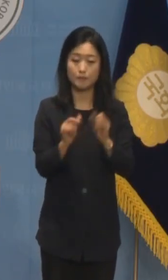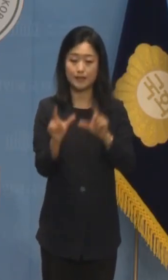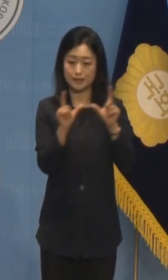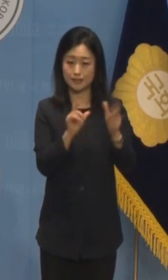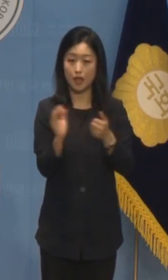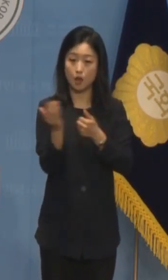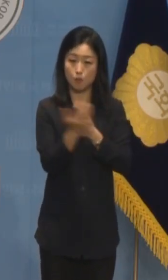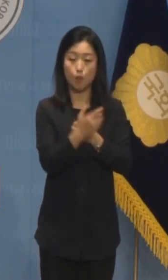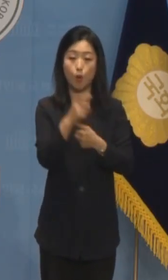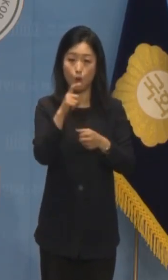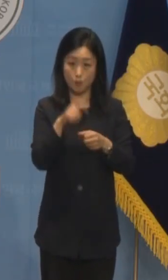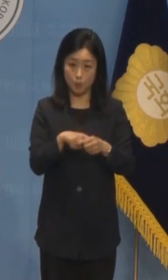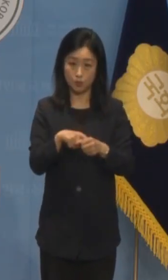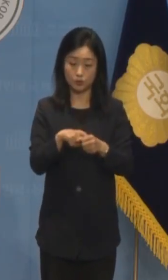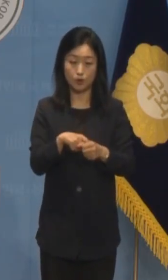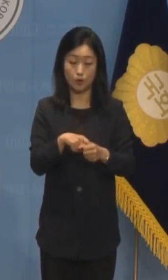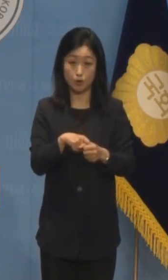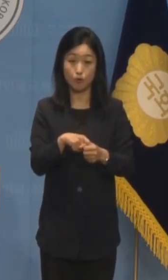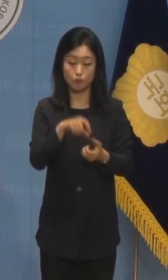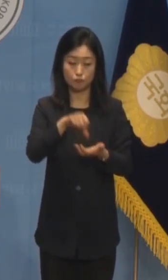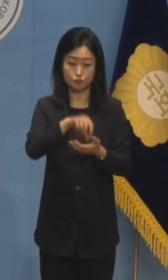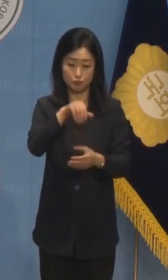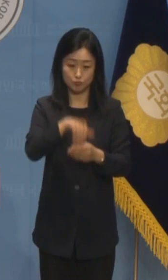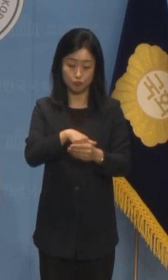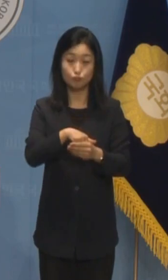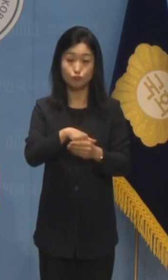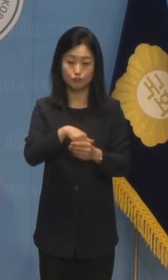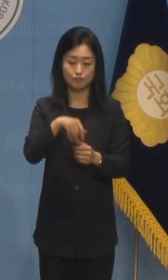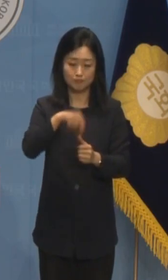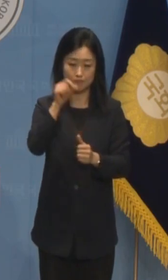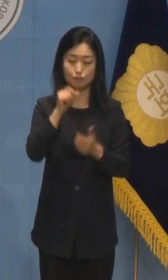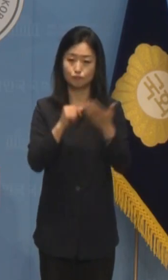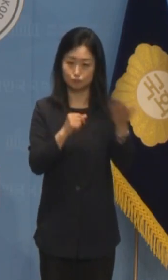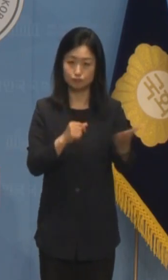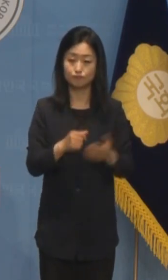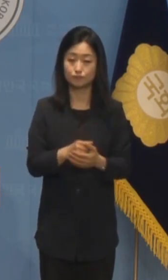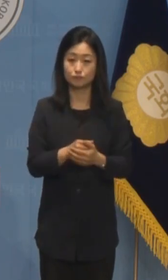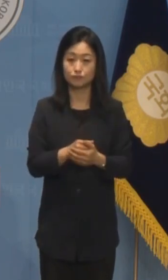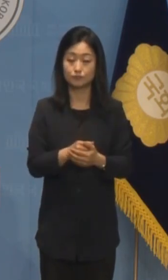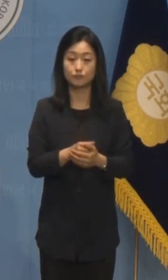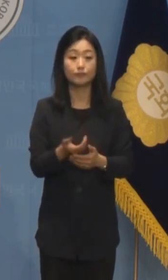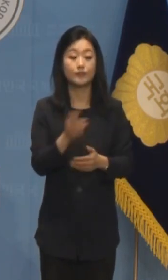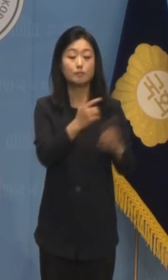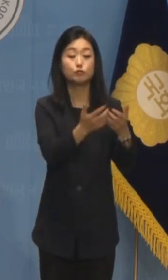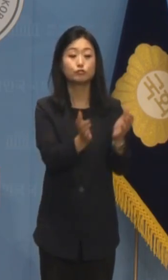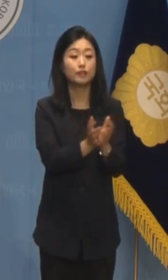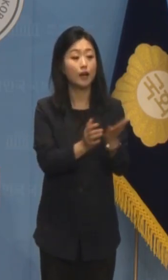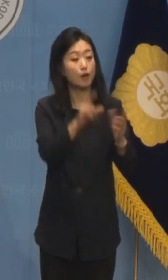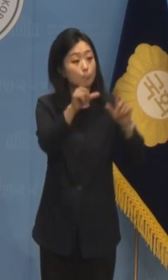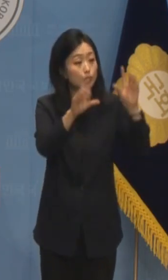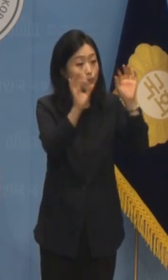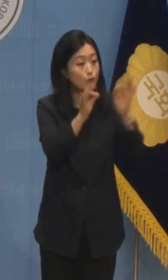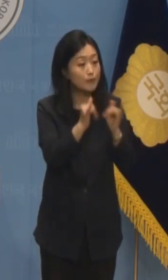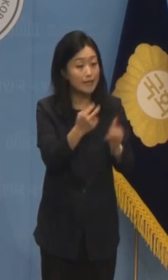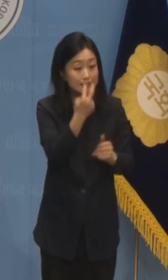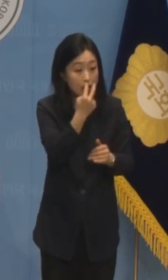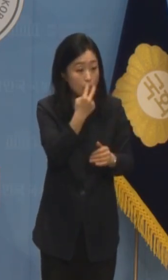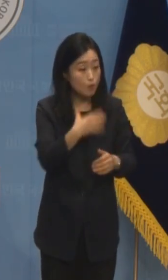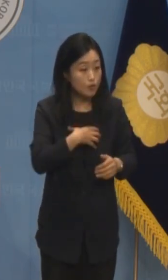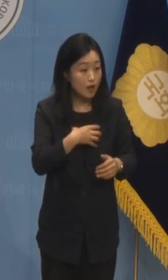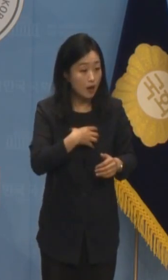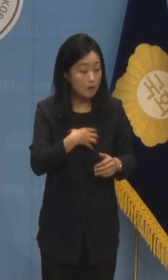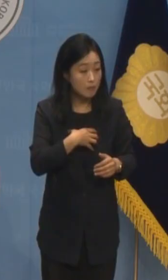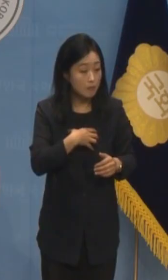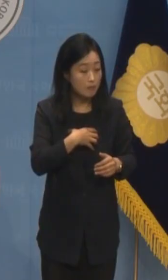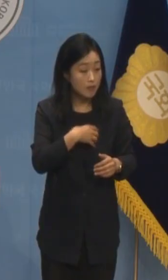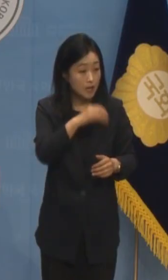보호하라는 명령이었습니다 그런데 정작 민주당은 국민의 생명을 위태롭게